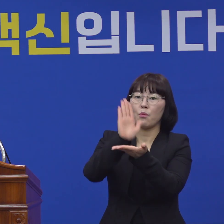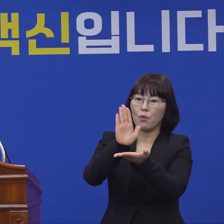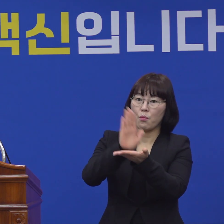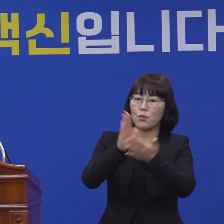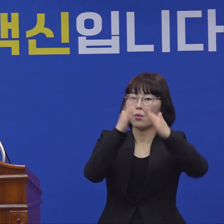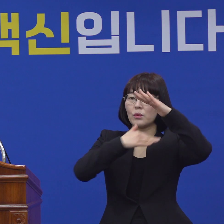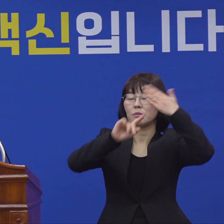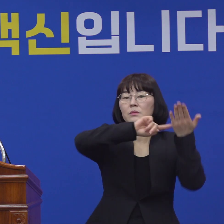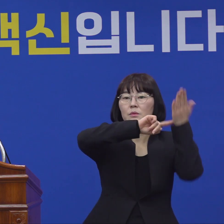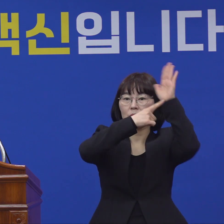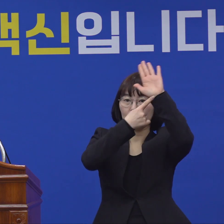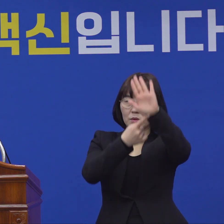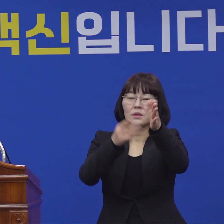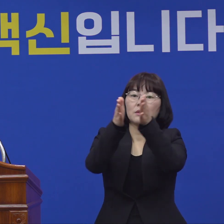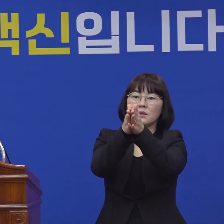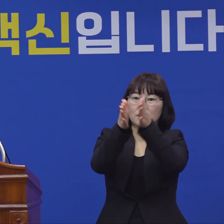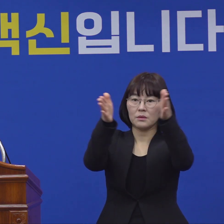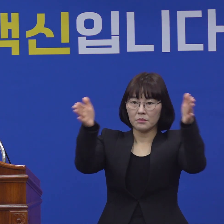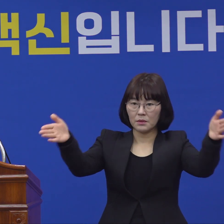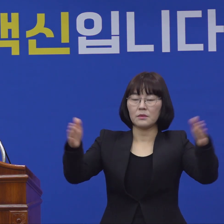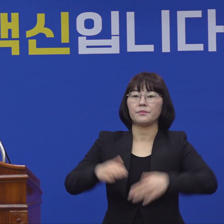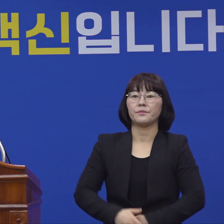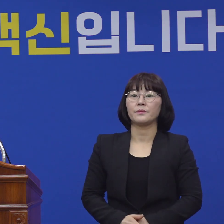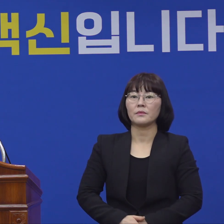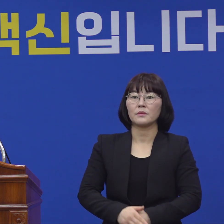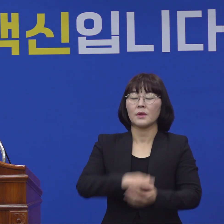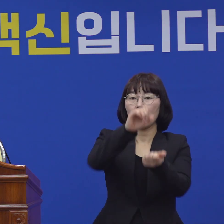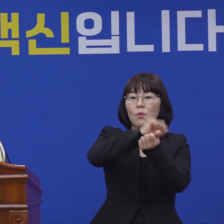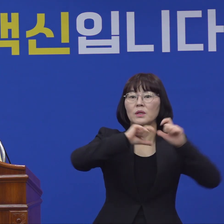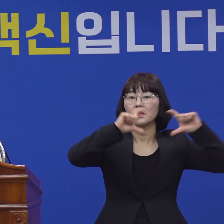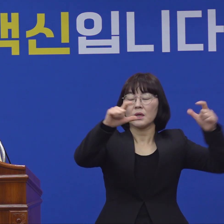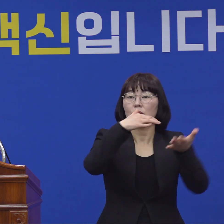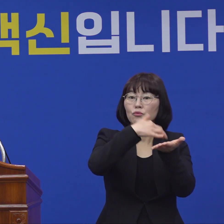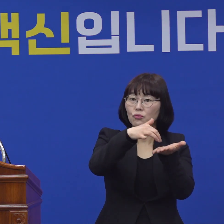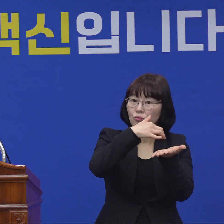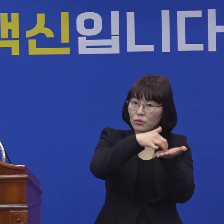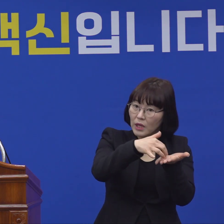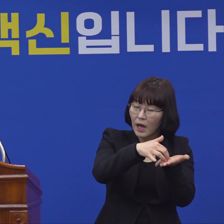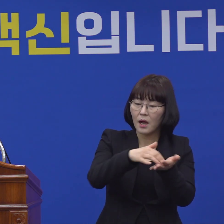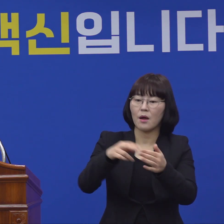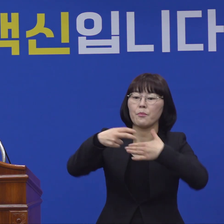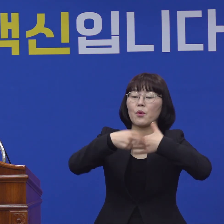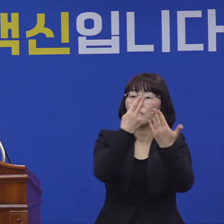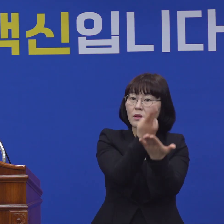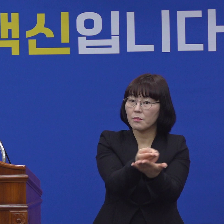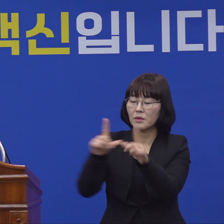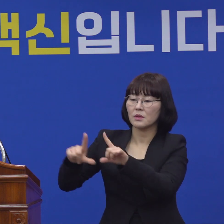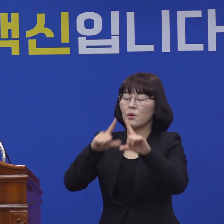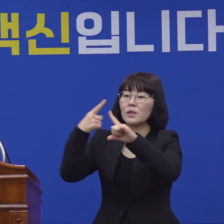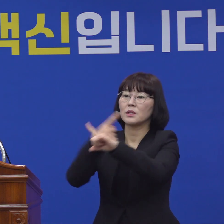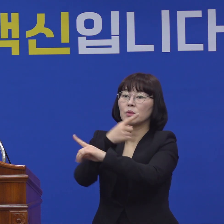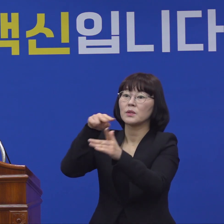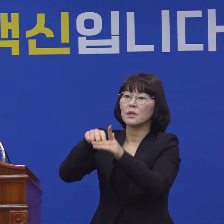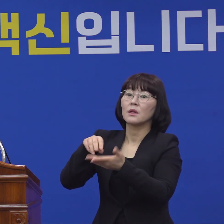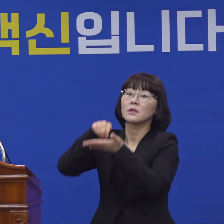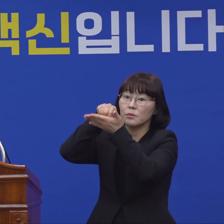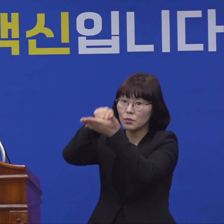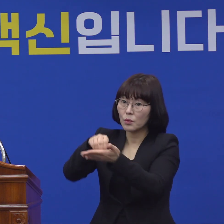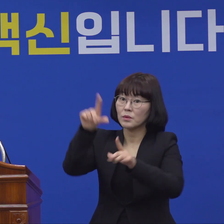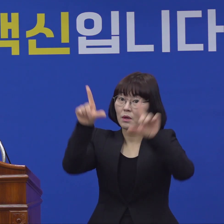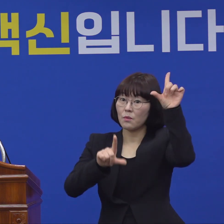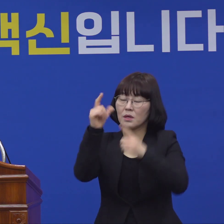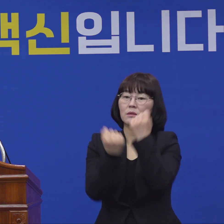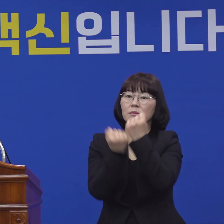정례 브리핑을 시작하겠습니다. 확진 환자 발생 현황과 이번 입소 현황에 대해서 말씀드리겠습니다.